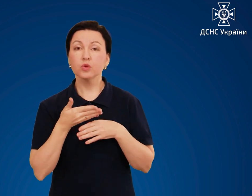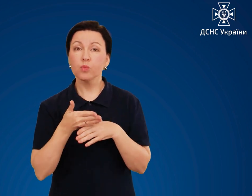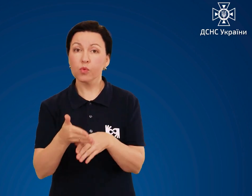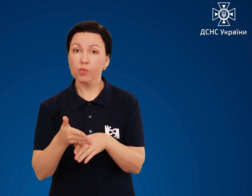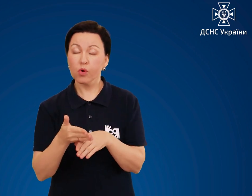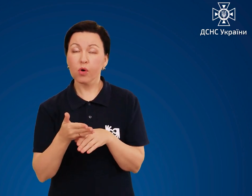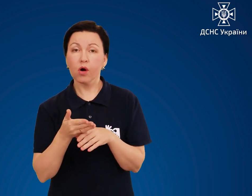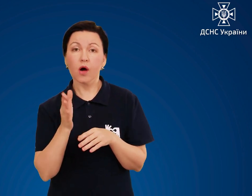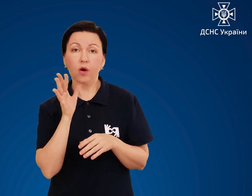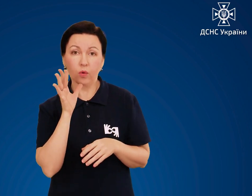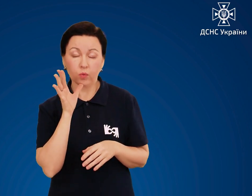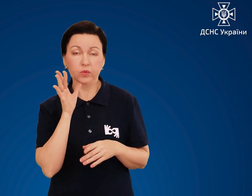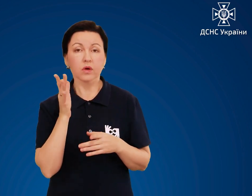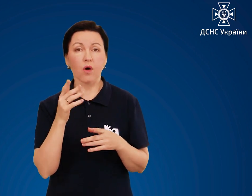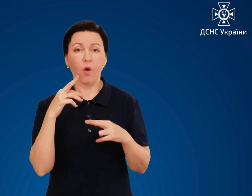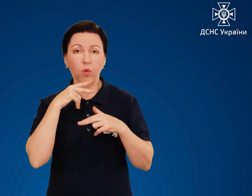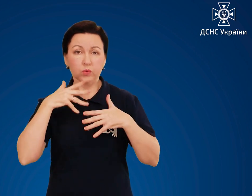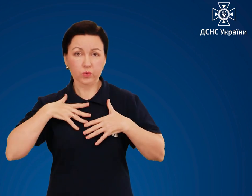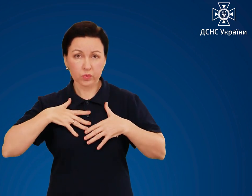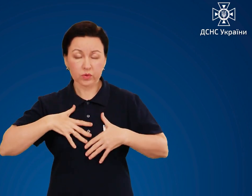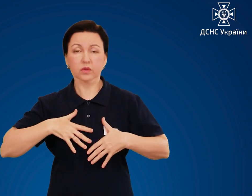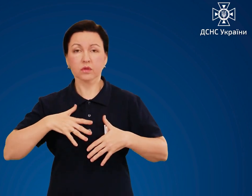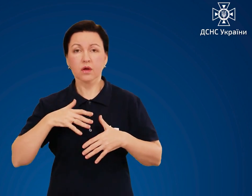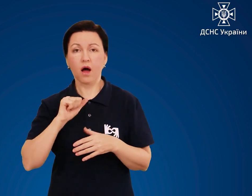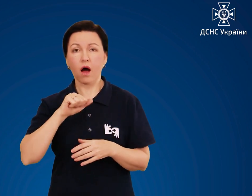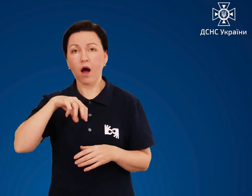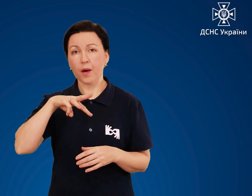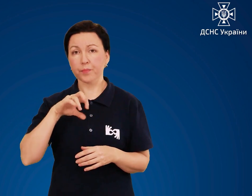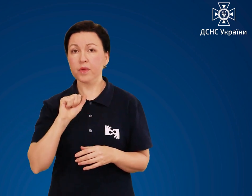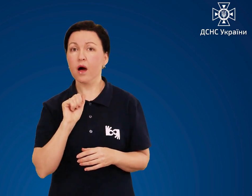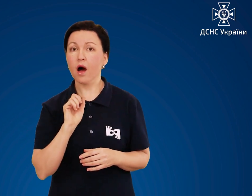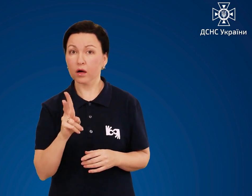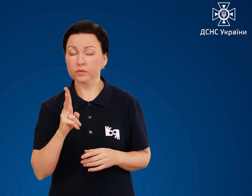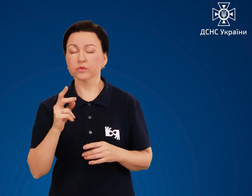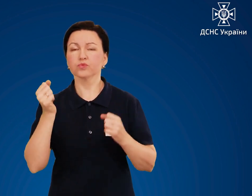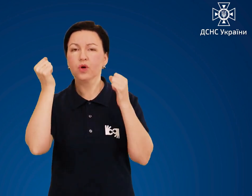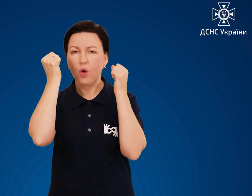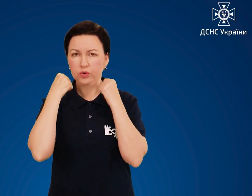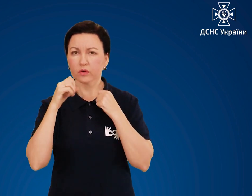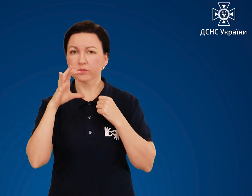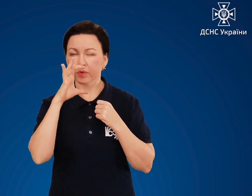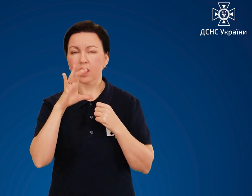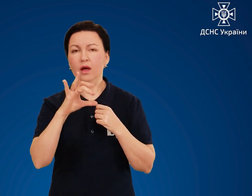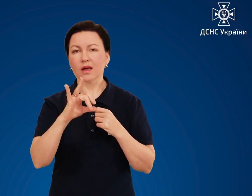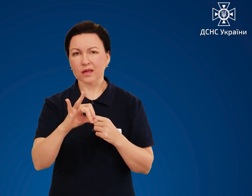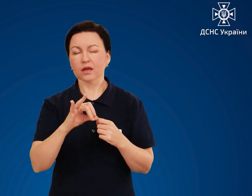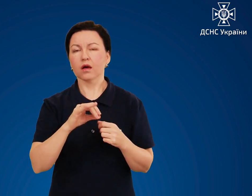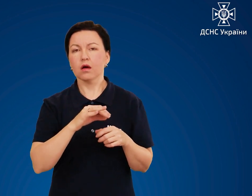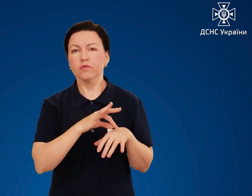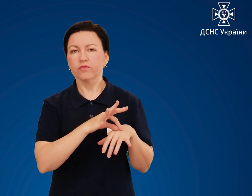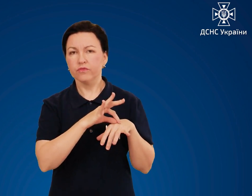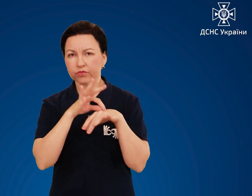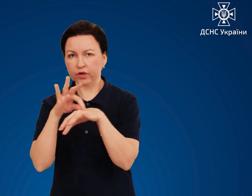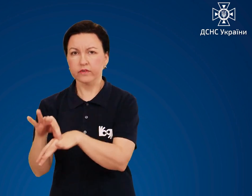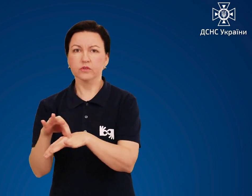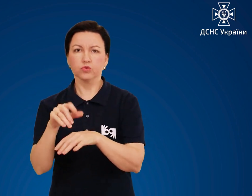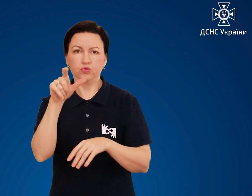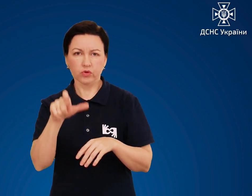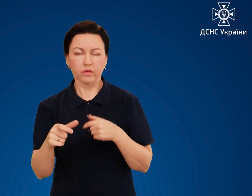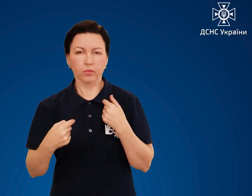Перша допомога при отруєнні аміаком Одягніть протигаз і виведіть ураженого на